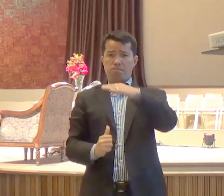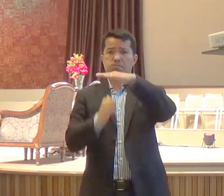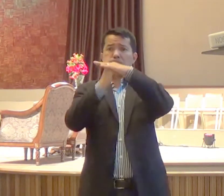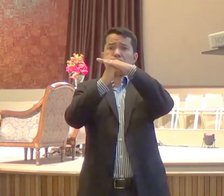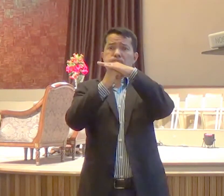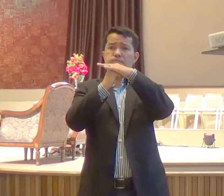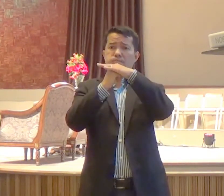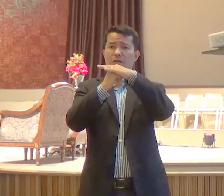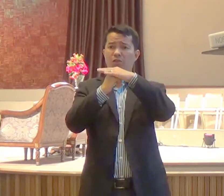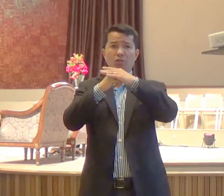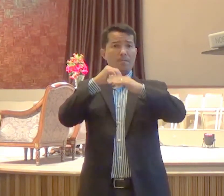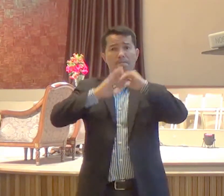integral,